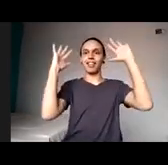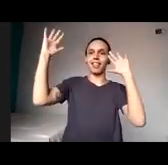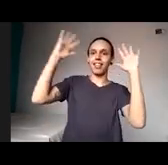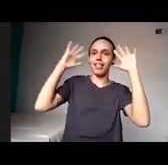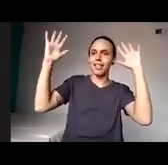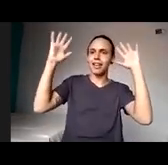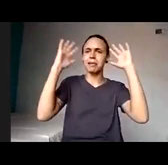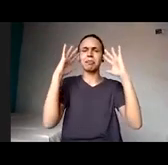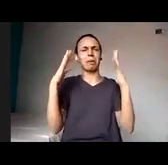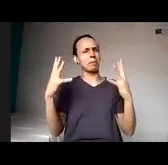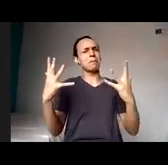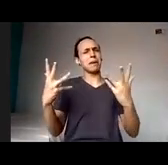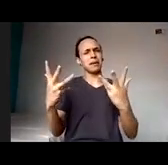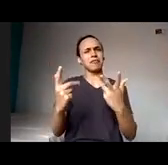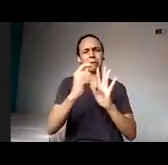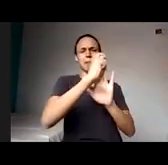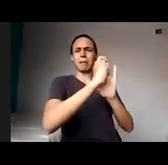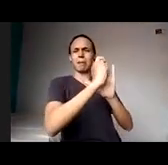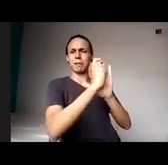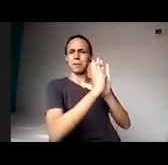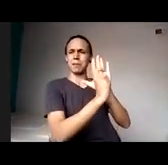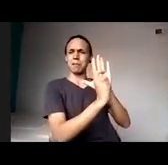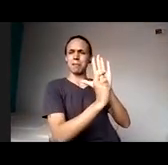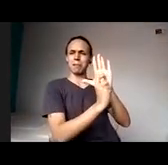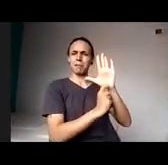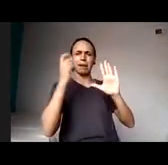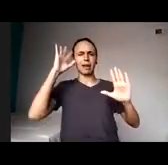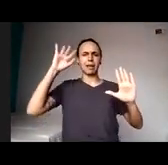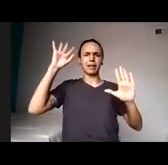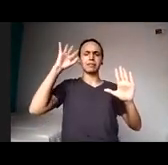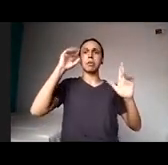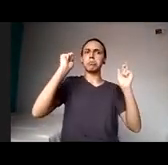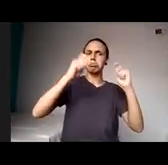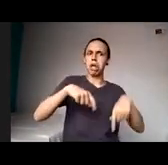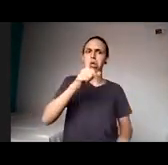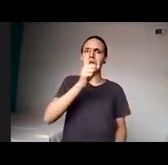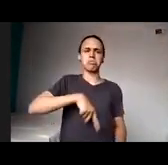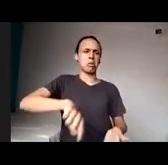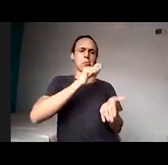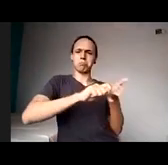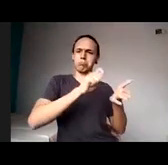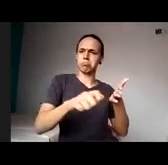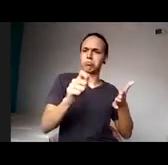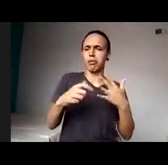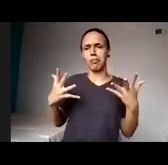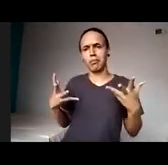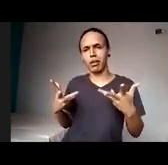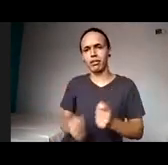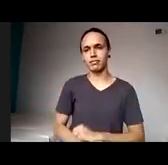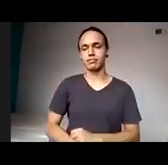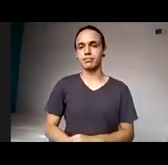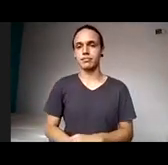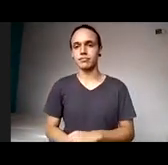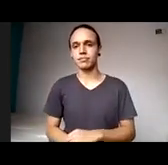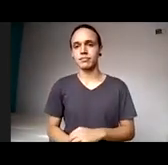muito bom ver a teoria funcionando maravilhosamente bem. E mais, eu vejo em